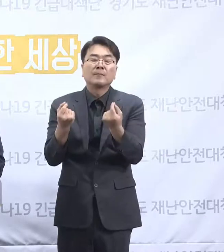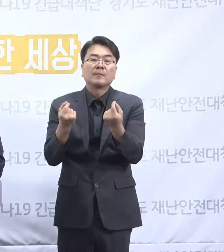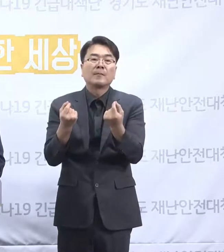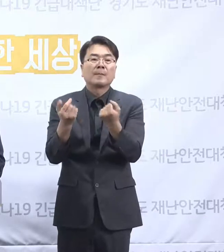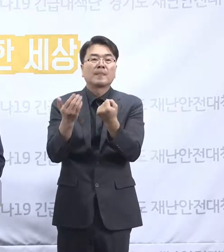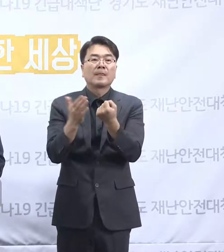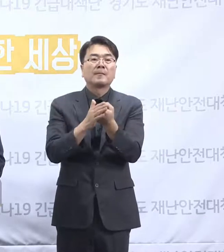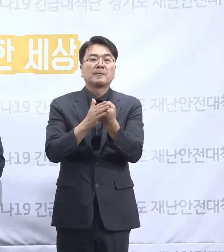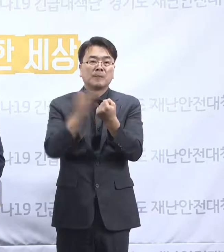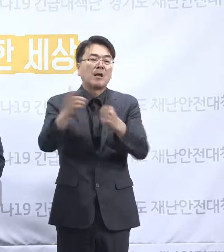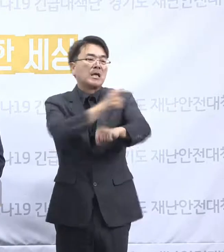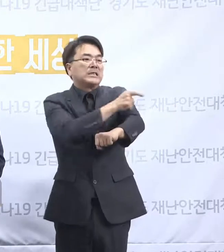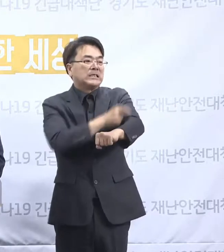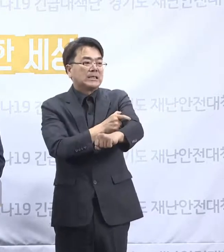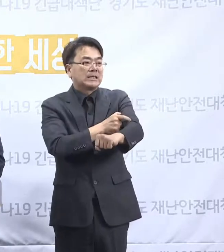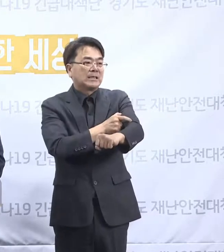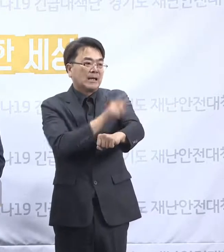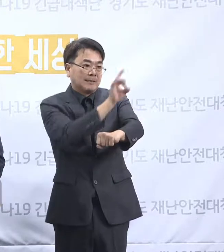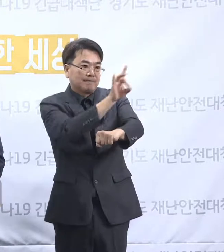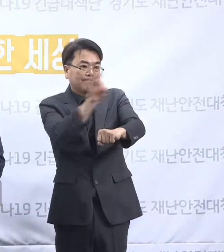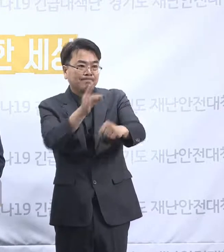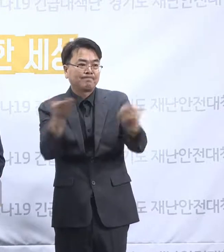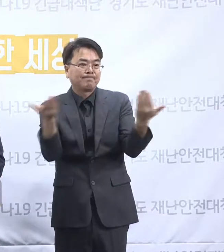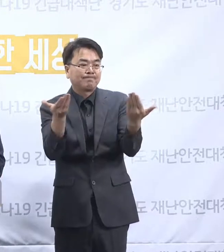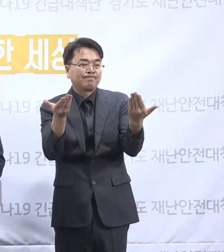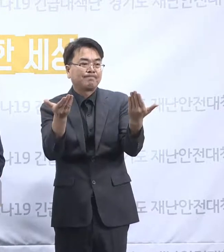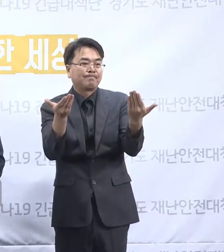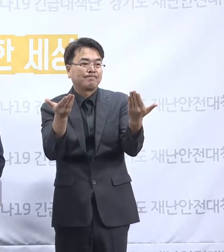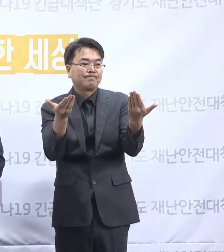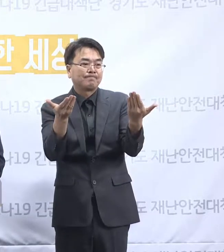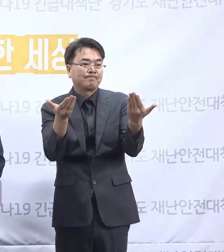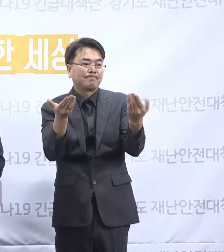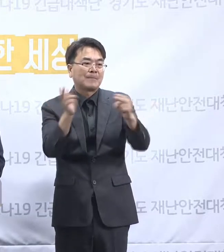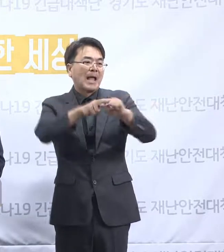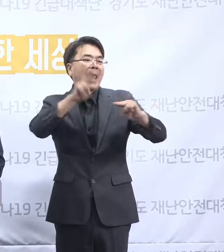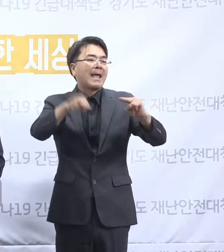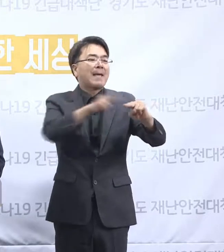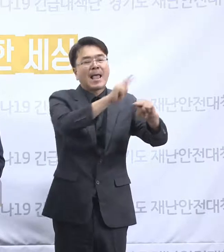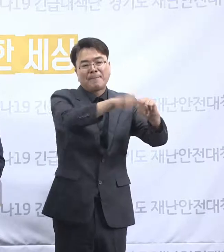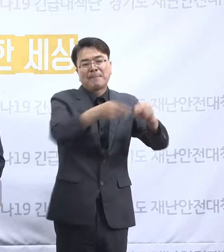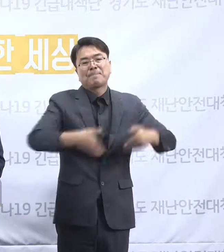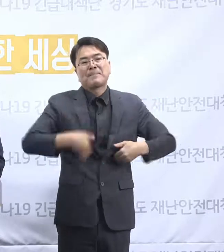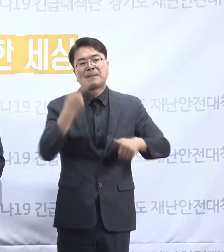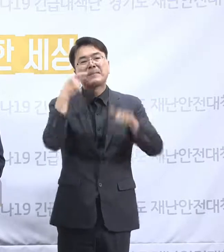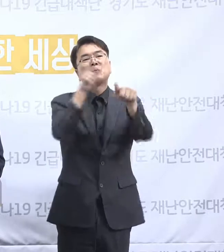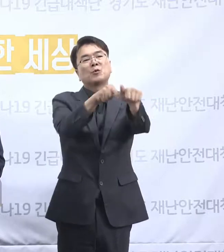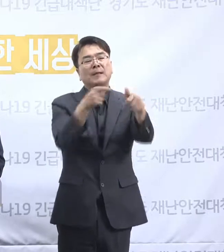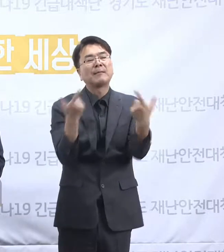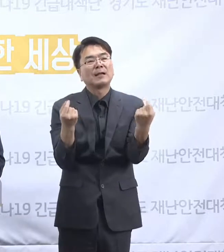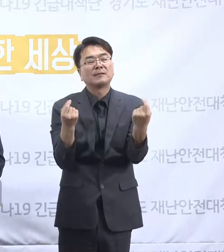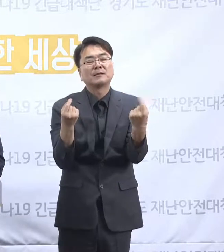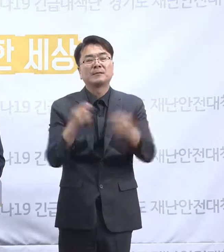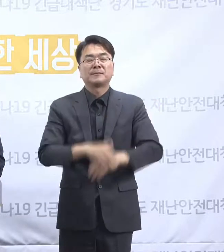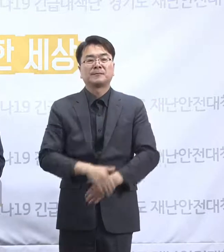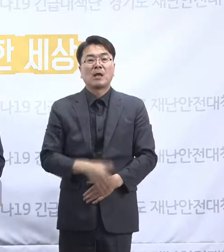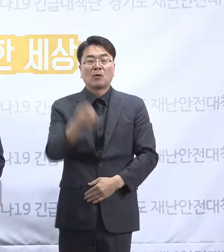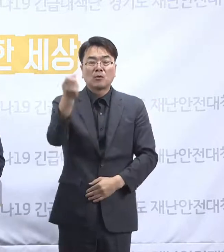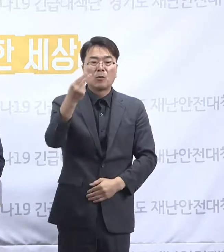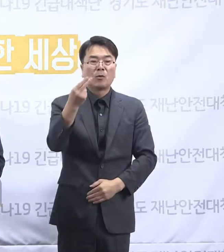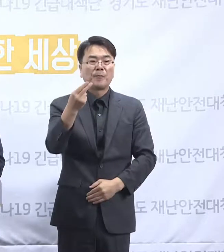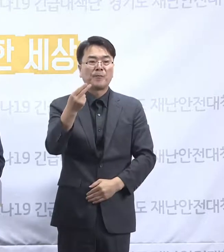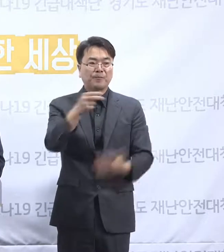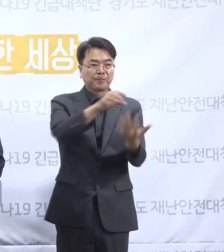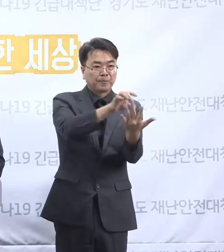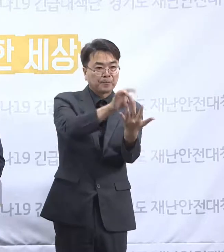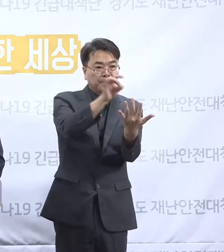이사들 전원에 대해서 해임을 명예해야 된다는 그런 의견 그리고 또 그중에서